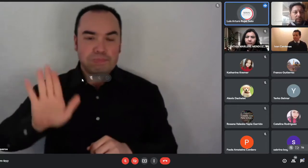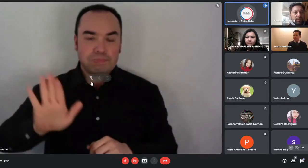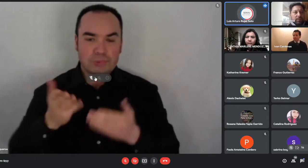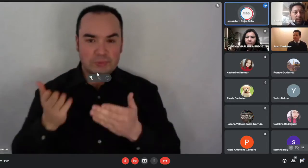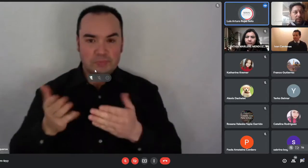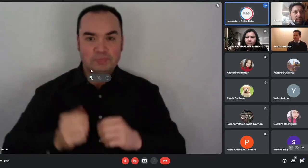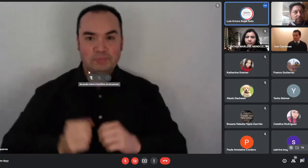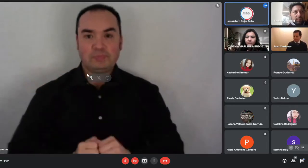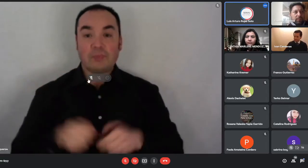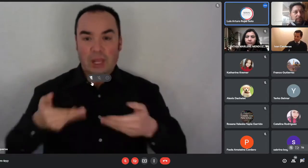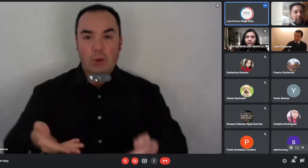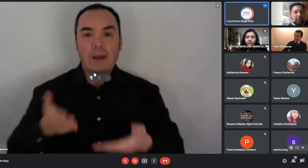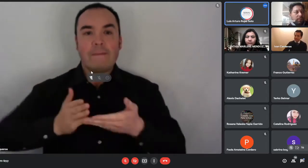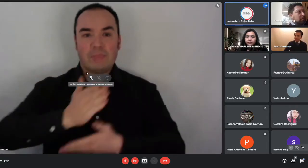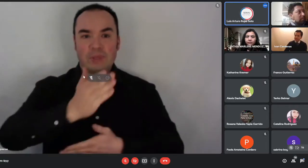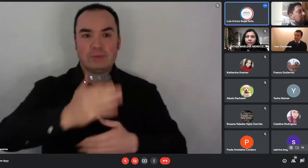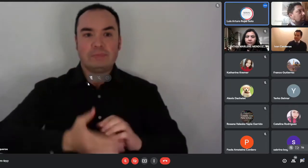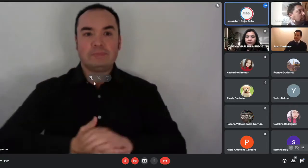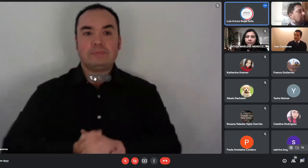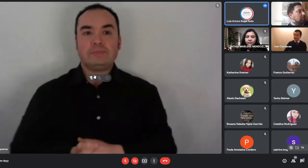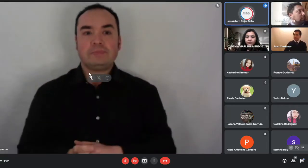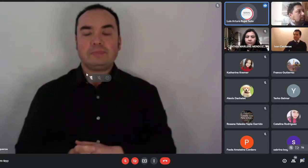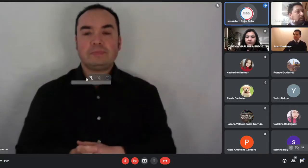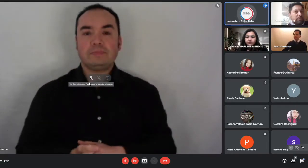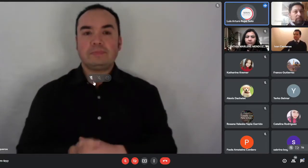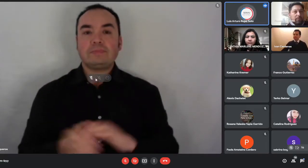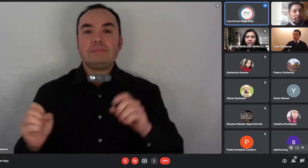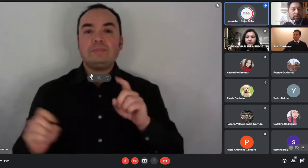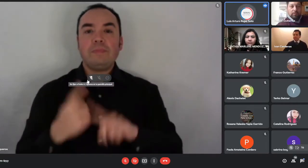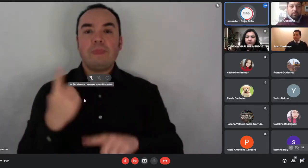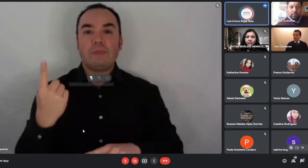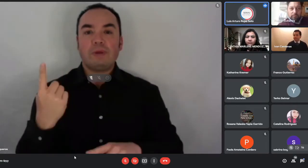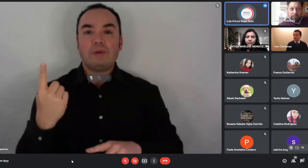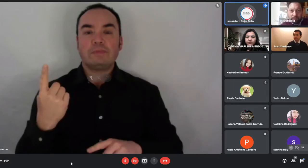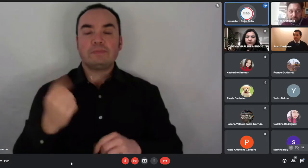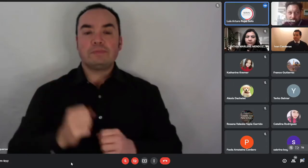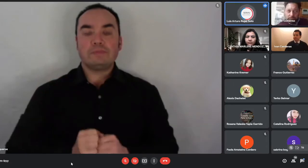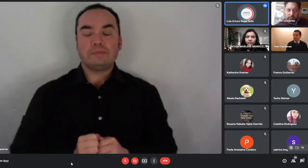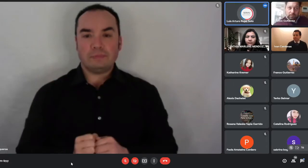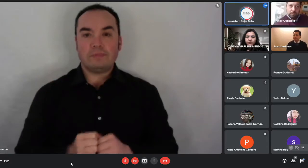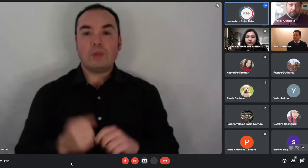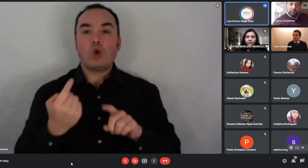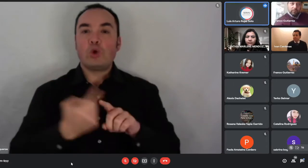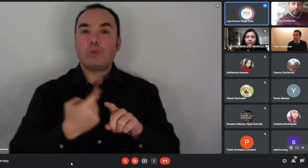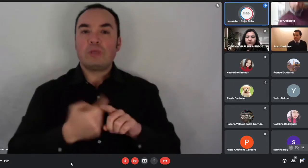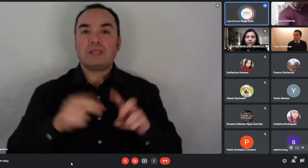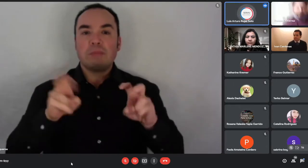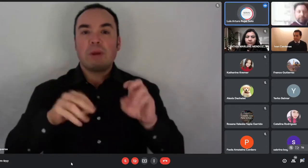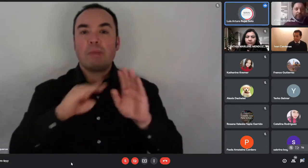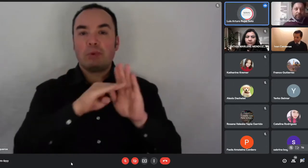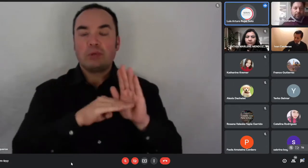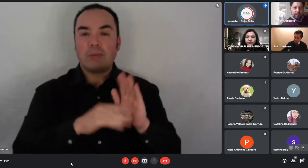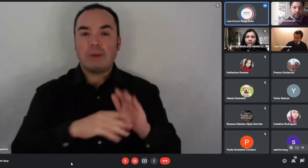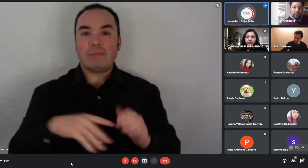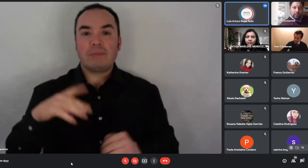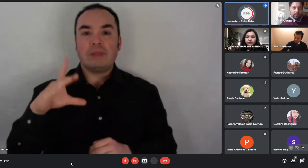Primero vamos a hablar de un programa, el Decreto Supremo número uno, que se llama el Sistema Integrado de Subsidio